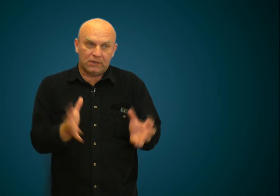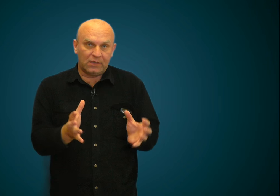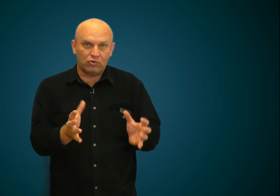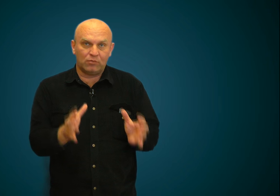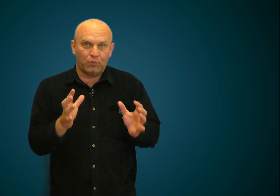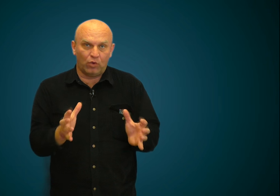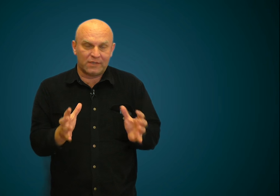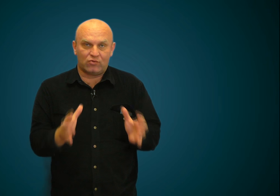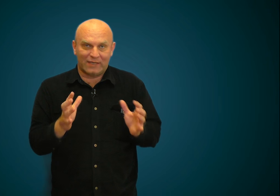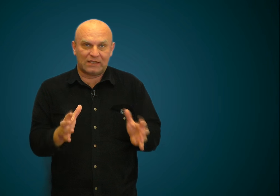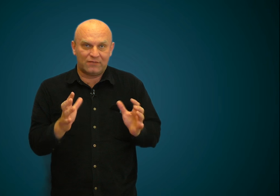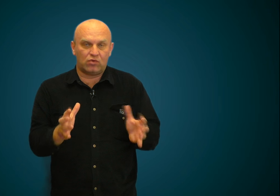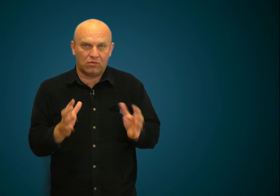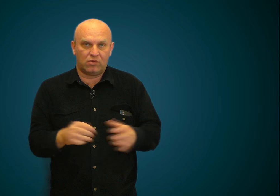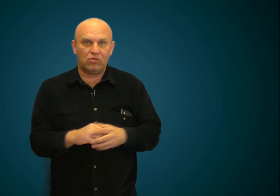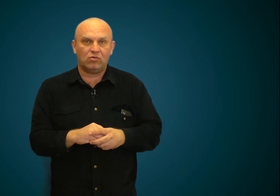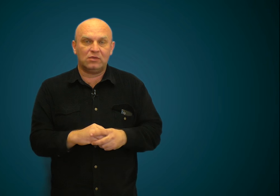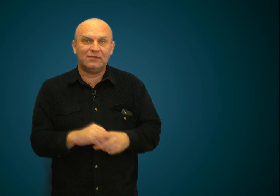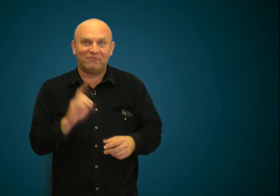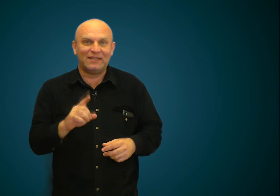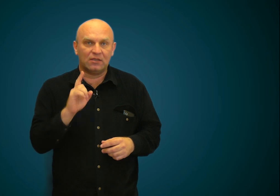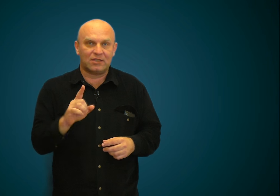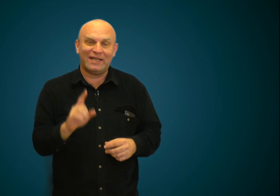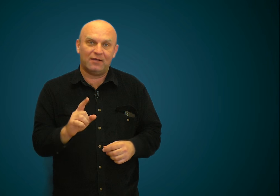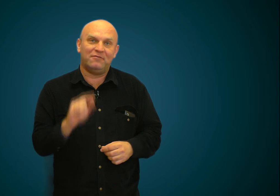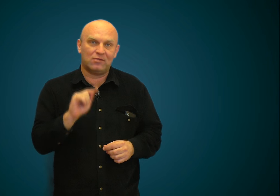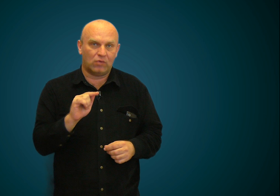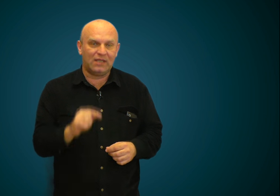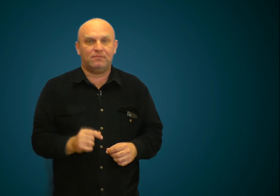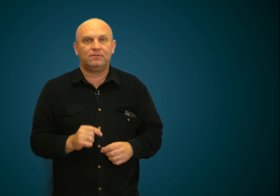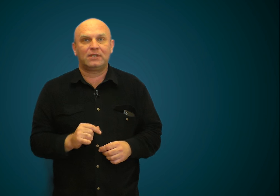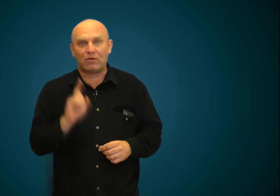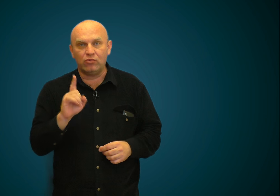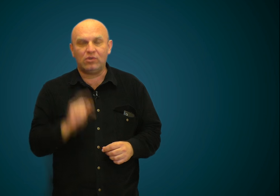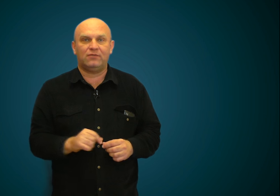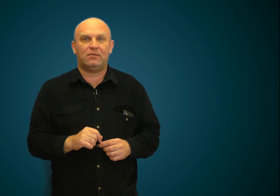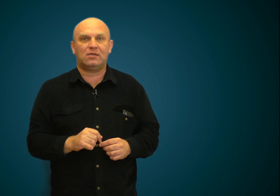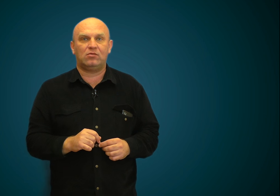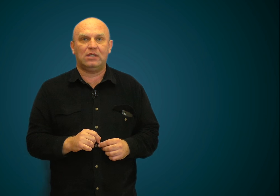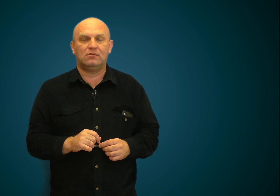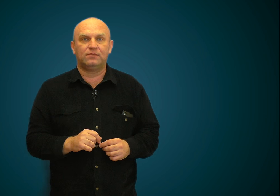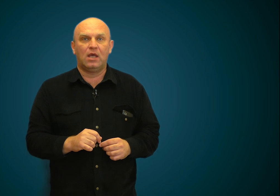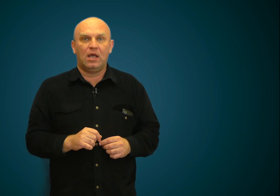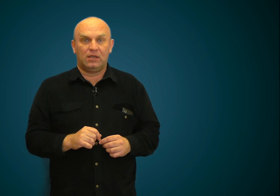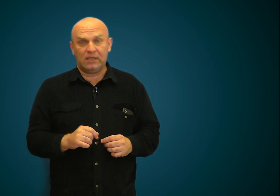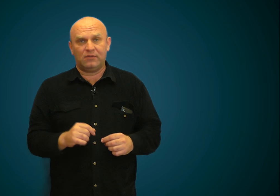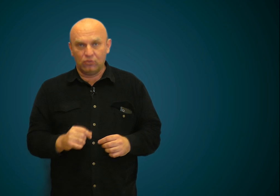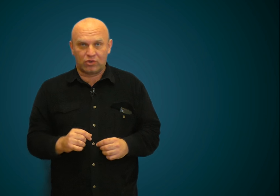для того, чтобы полностью накрыть всю аудиторию, вы должны визуалом какую-то информацию дать. Для этого нужно